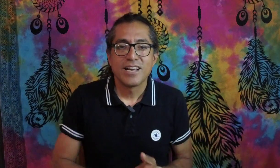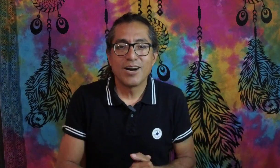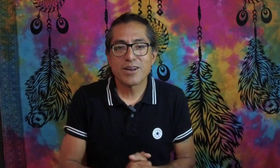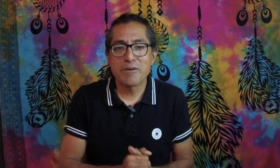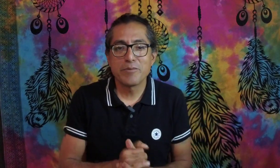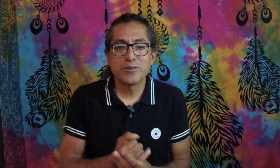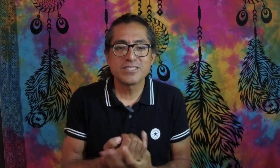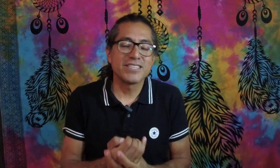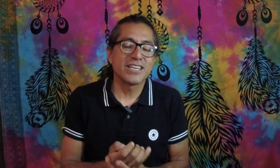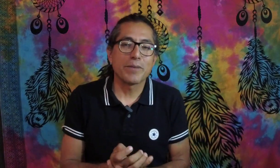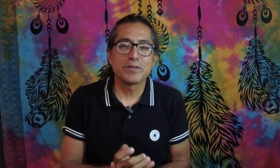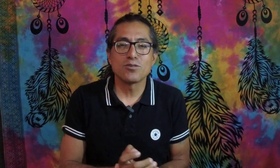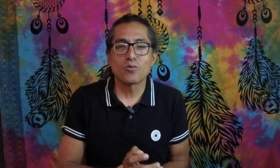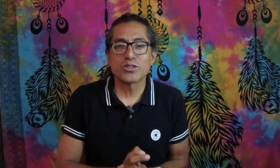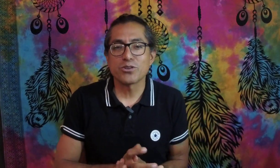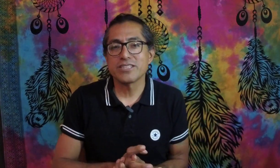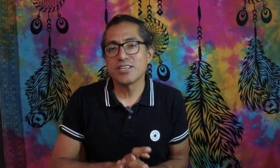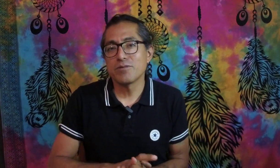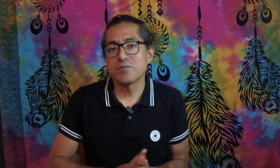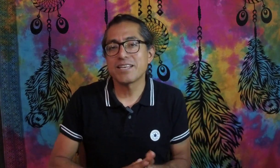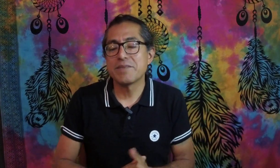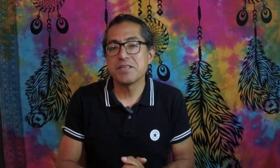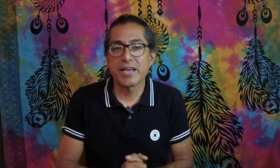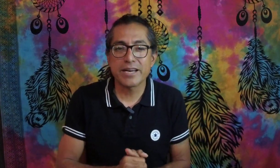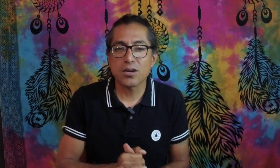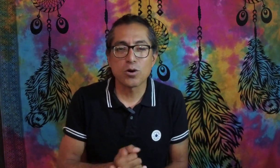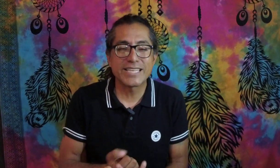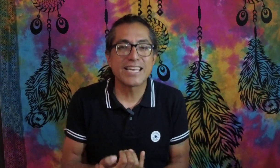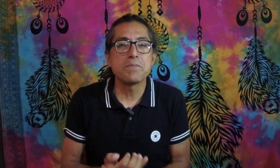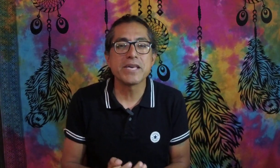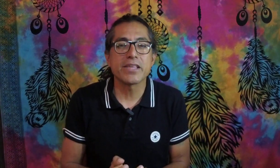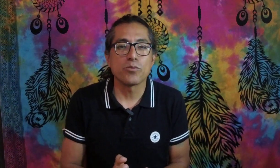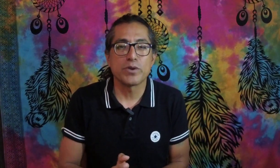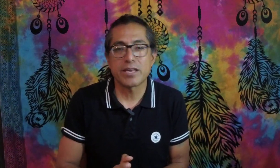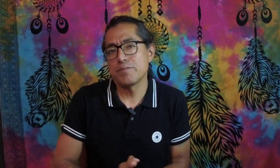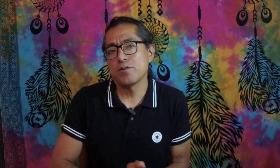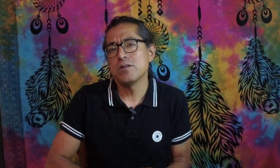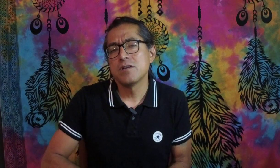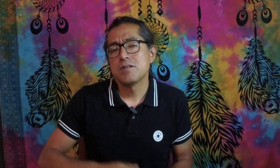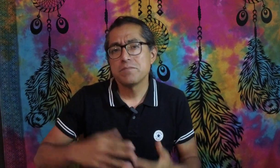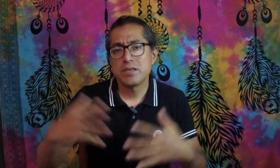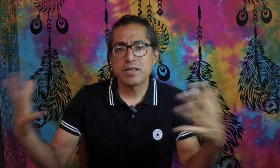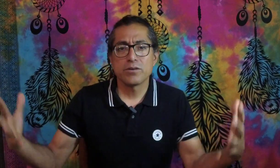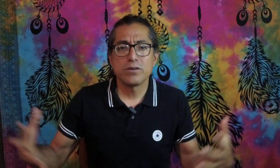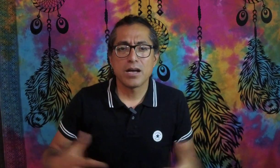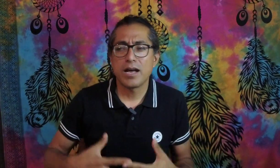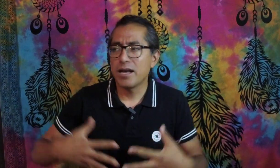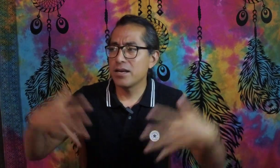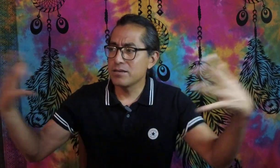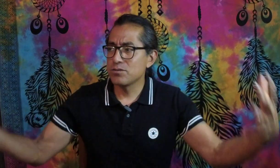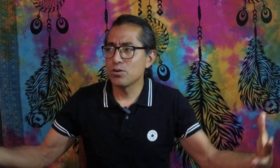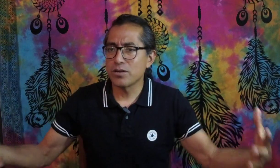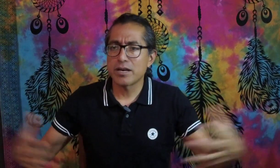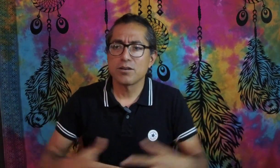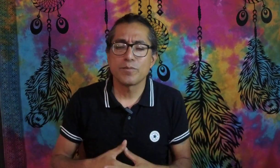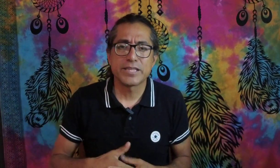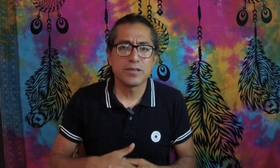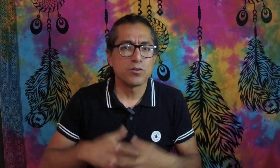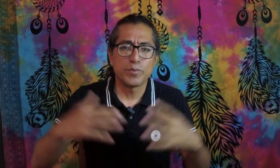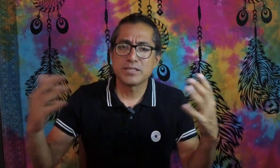Ahora vámonos en este capítulo 4 de 5 vamos a eliminar lo que es el miedo, por ejemplo, miedo a no lograr el objetivo, lo puedes